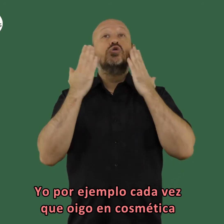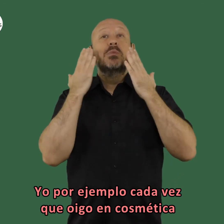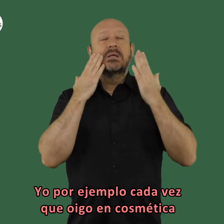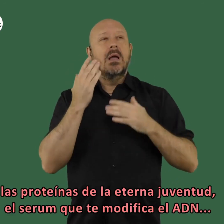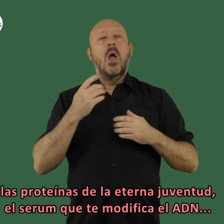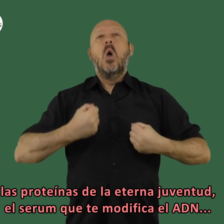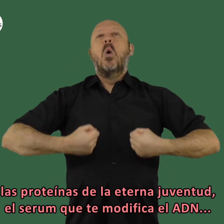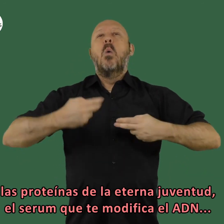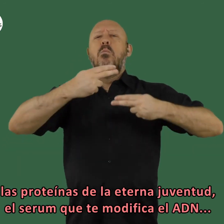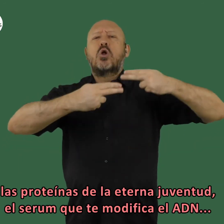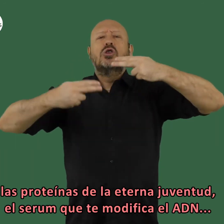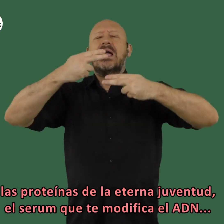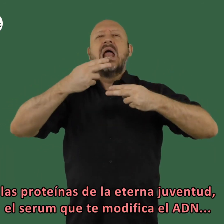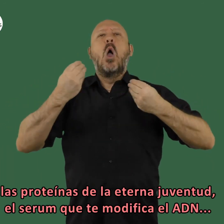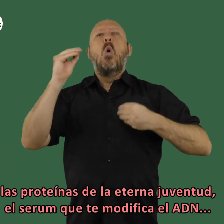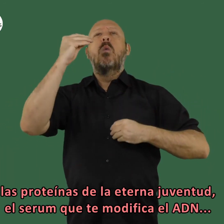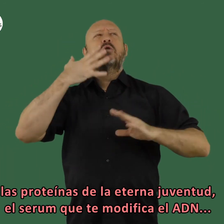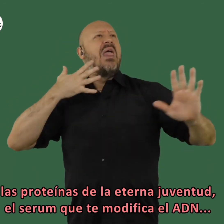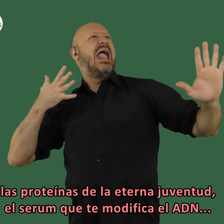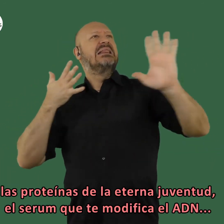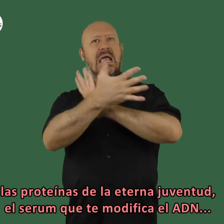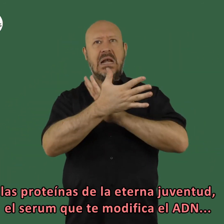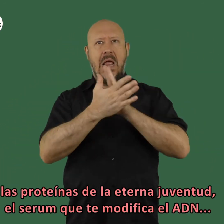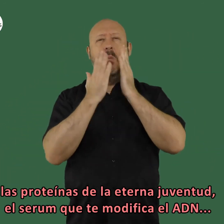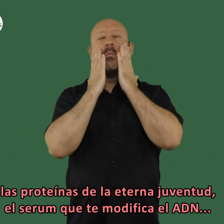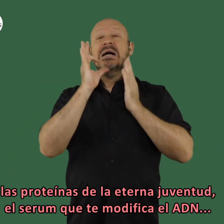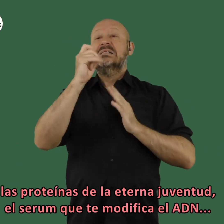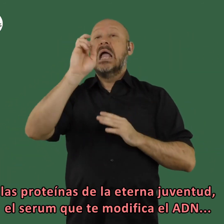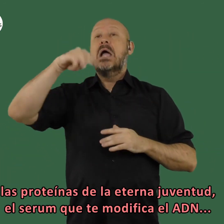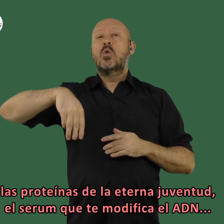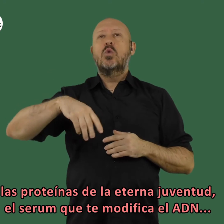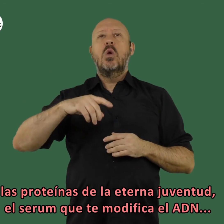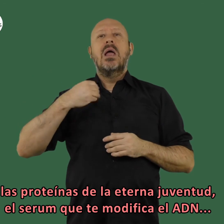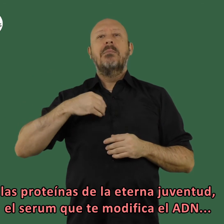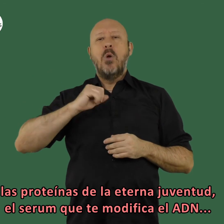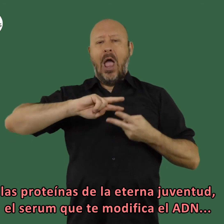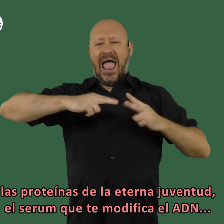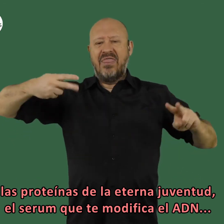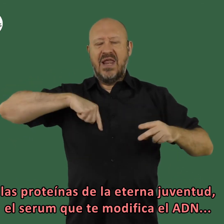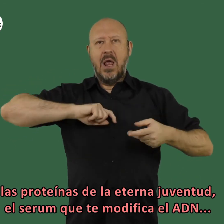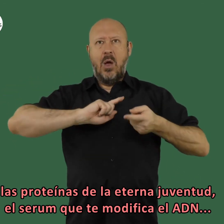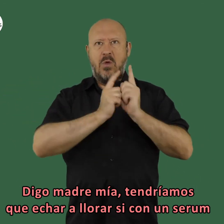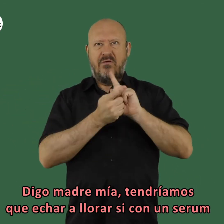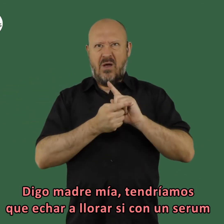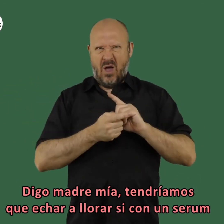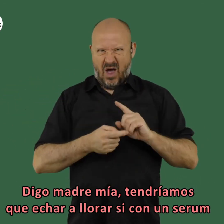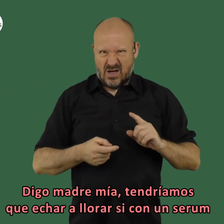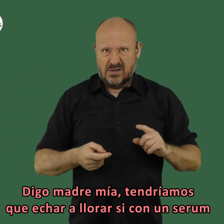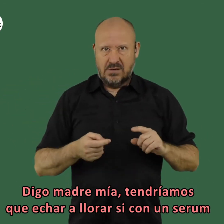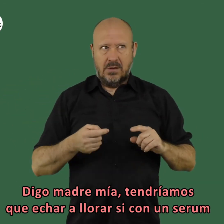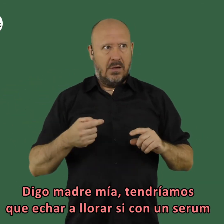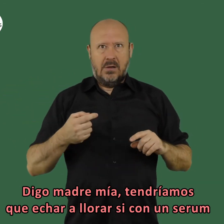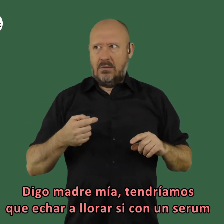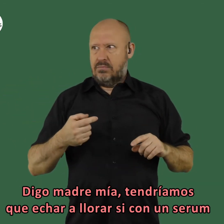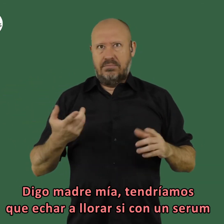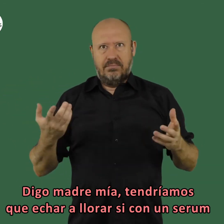cosmética las proteínas de la eterna juventud el ser un que te modifica el adn digo madre mía si